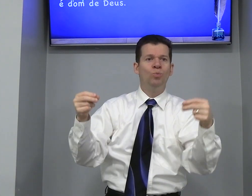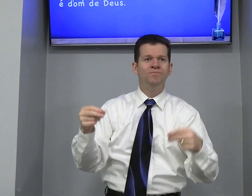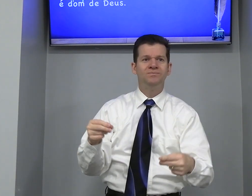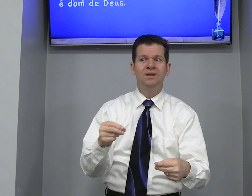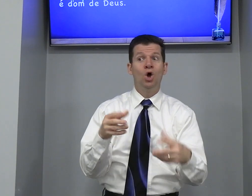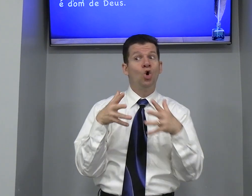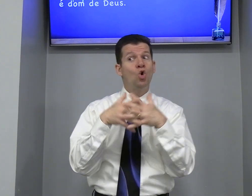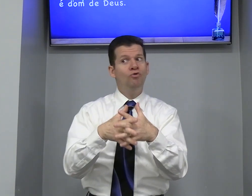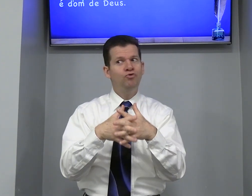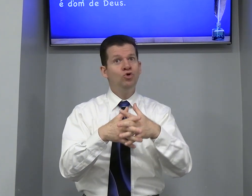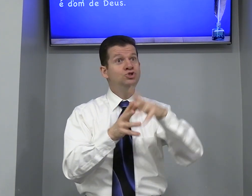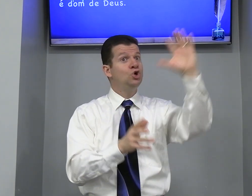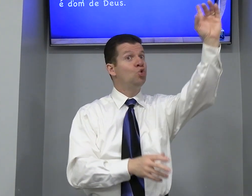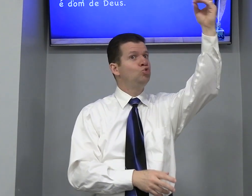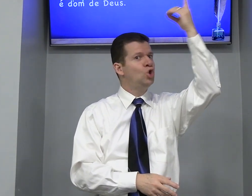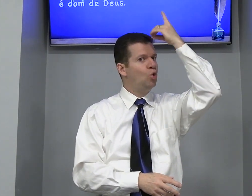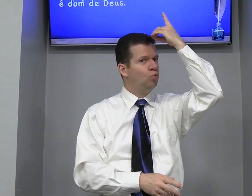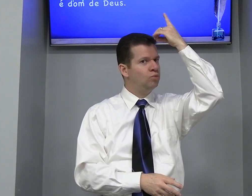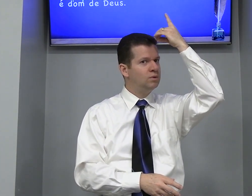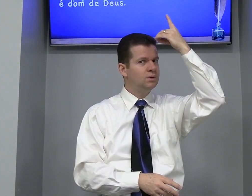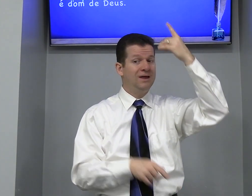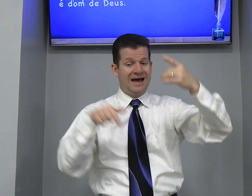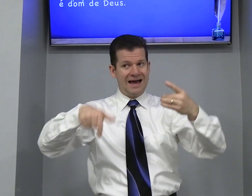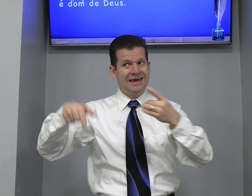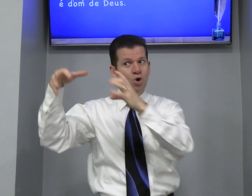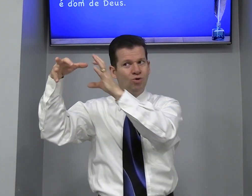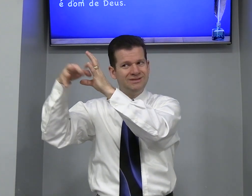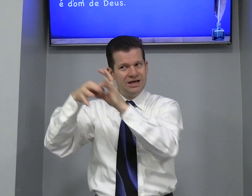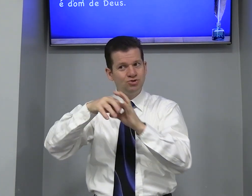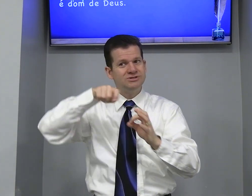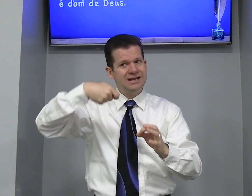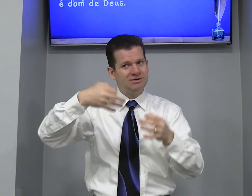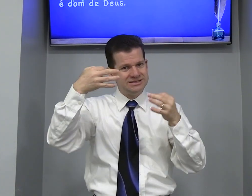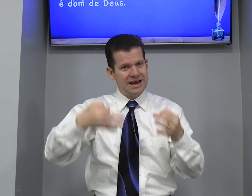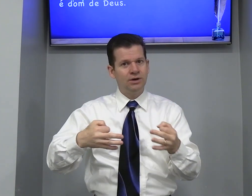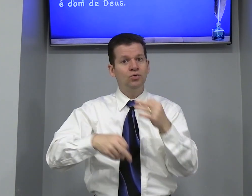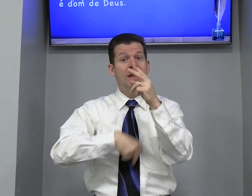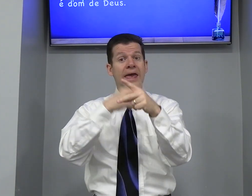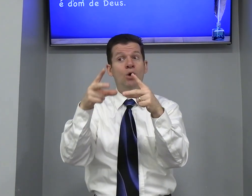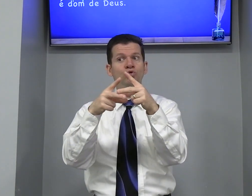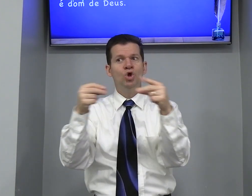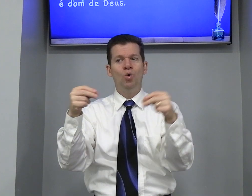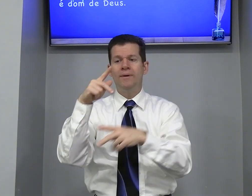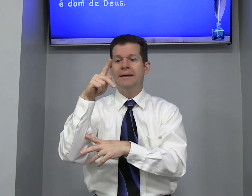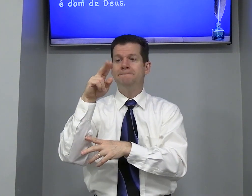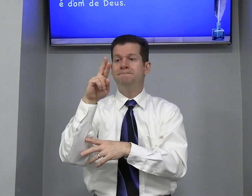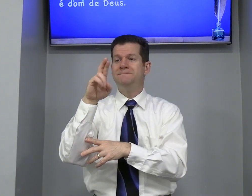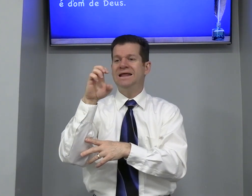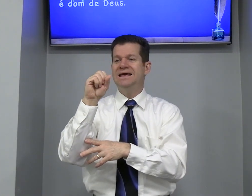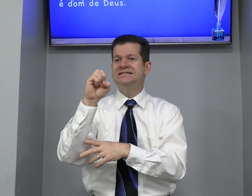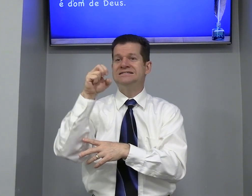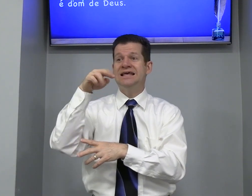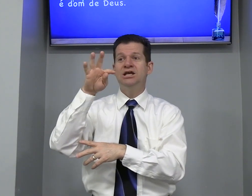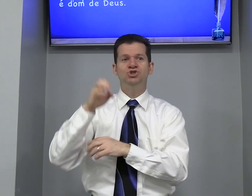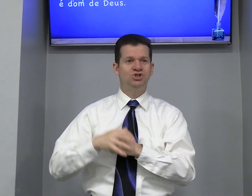Confunde Um dom Aqui Contexto Sinal Certo É um dom Presente